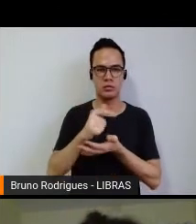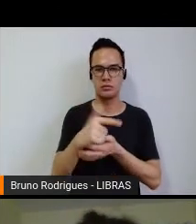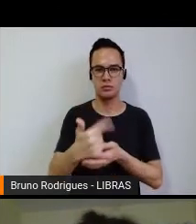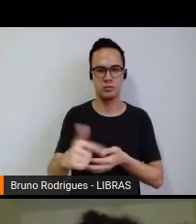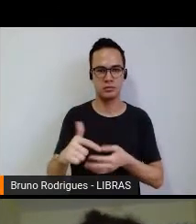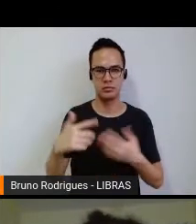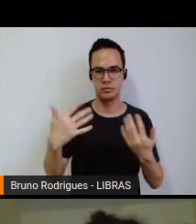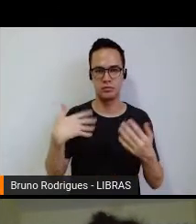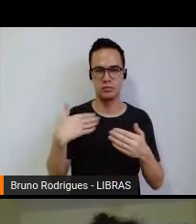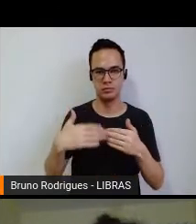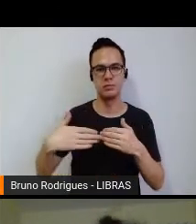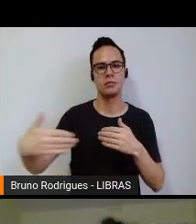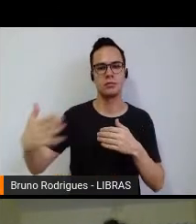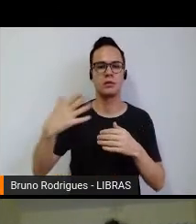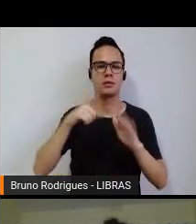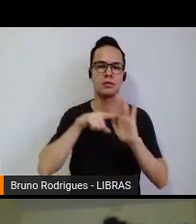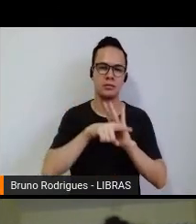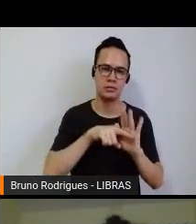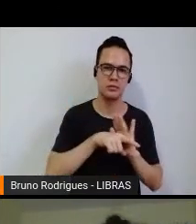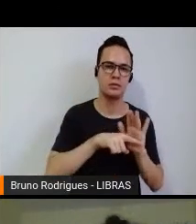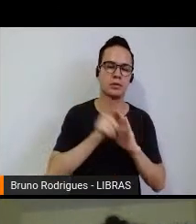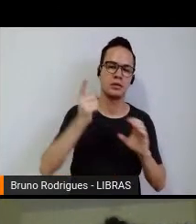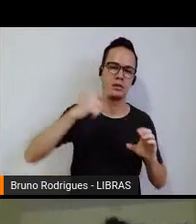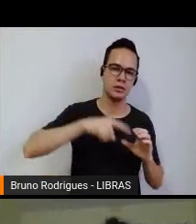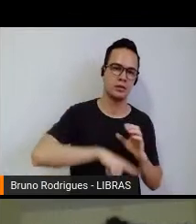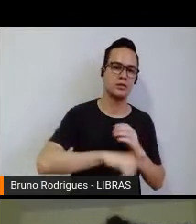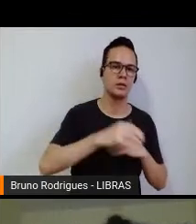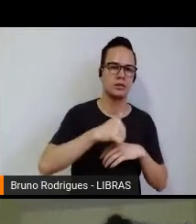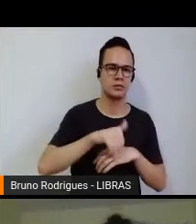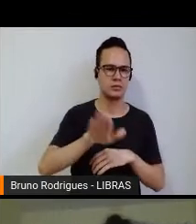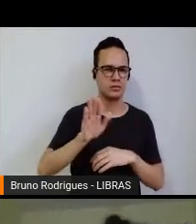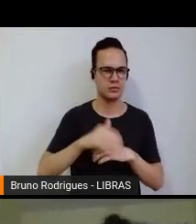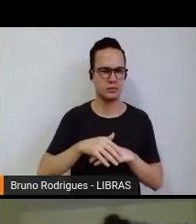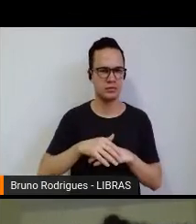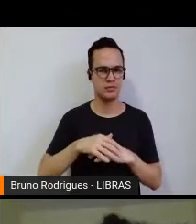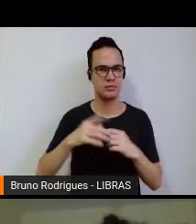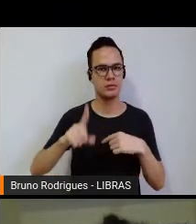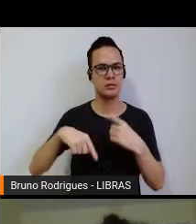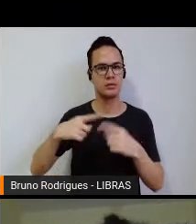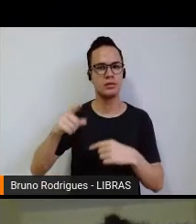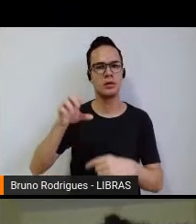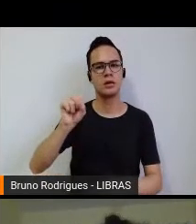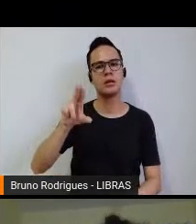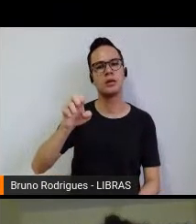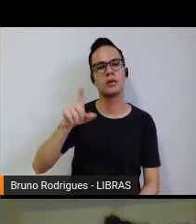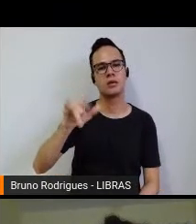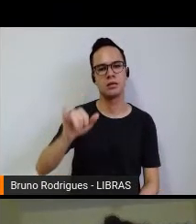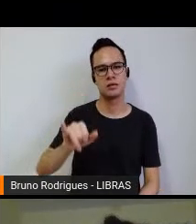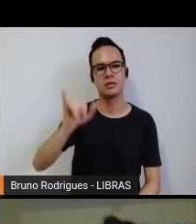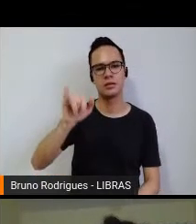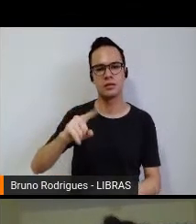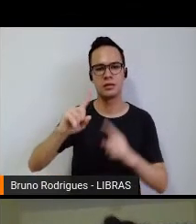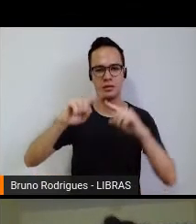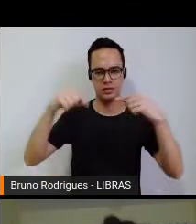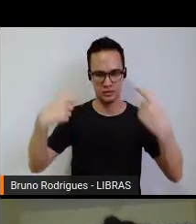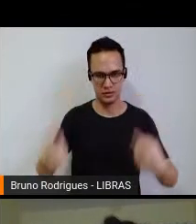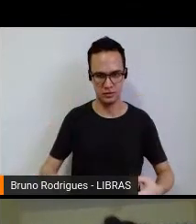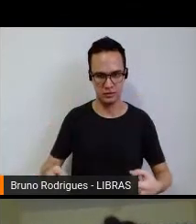disso eu resolvi me aprofundar mais ainda nesse estudo. E foi a partir de Sueli Morbeck, que é essa da foto abaixo,